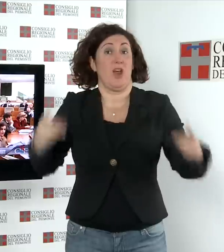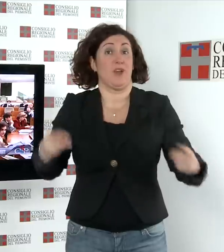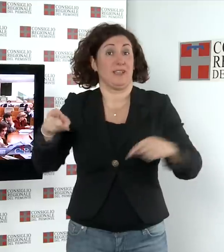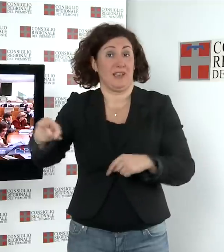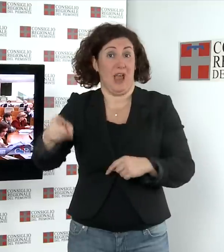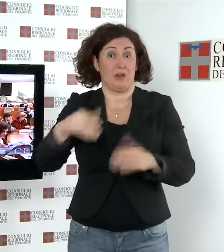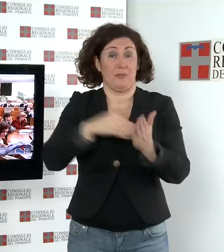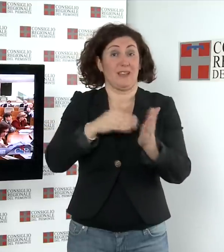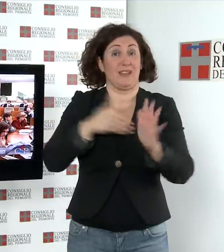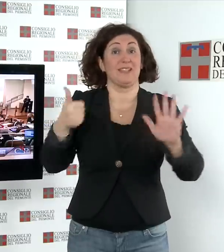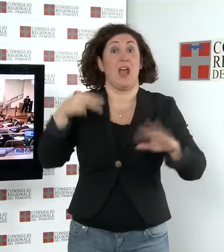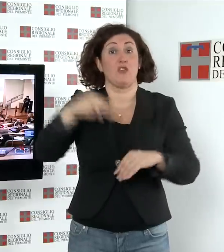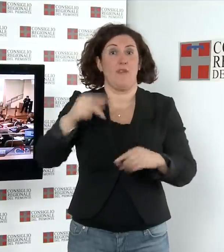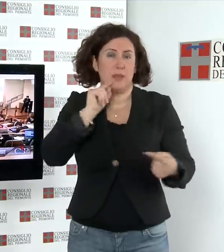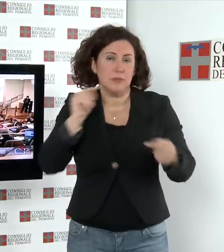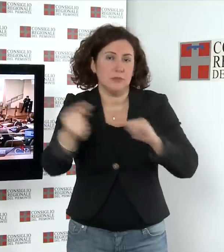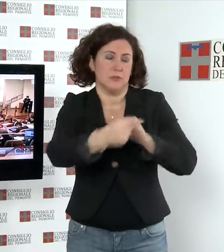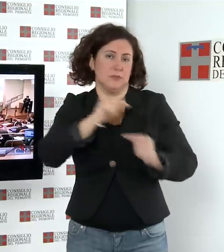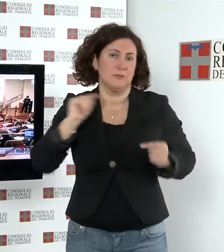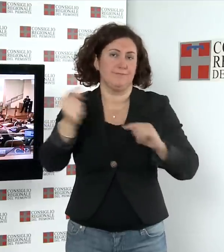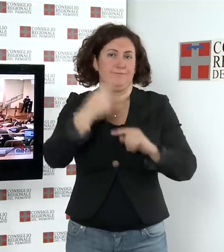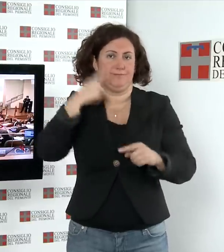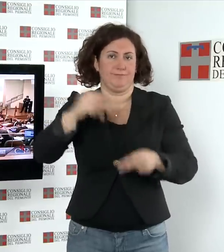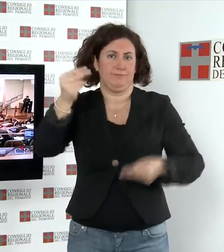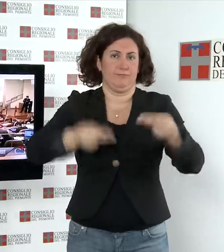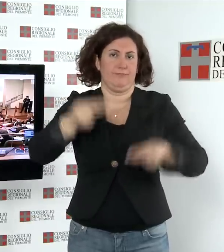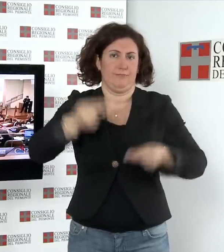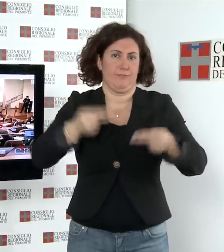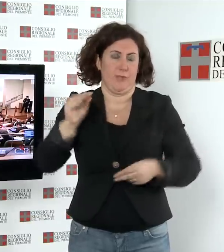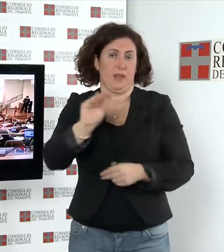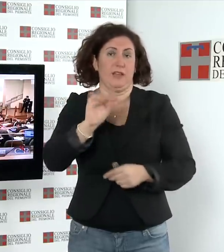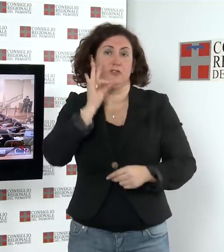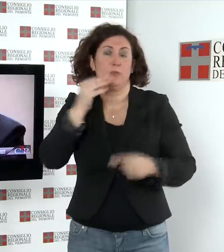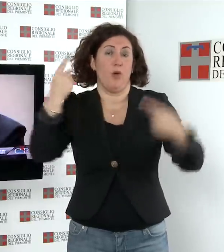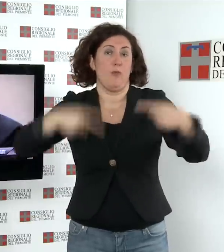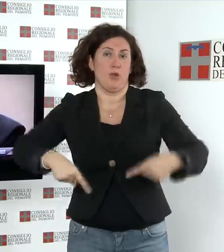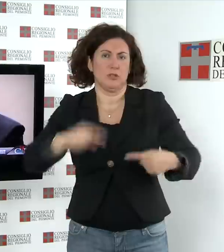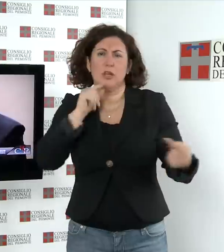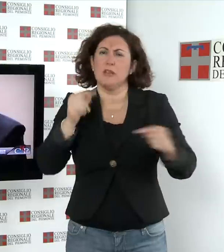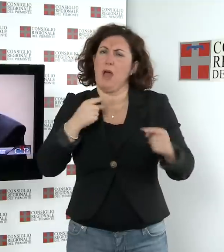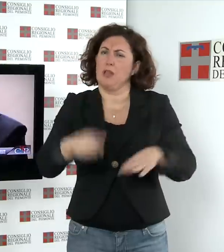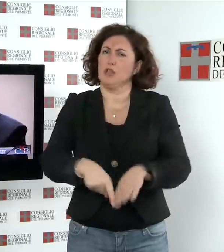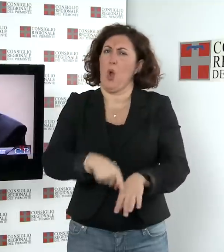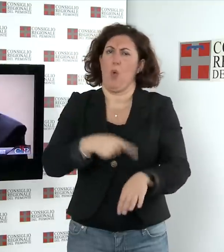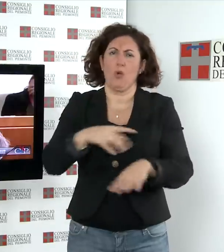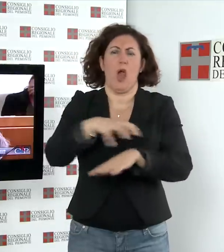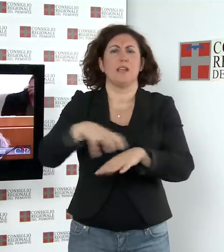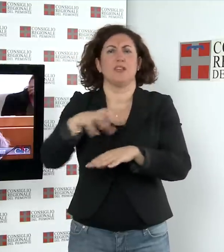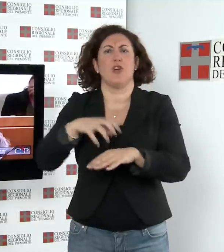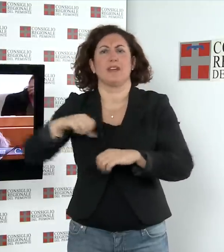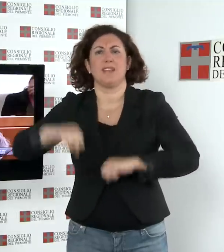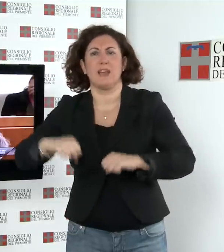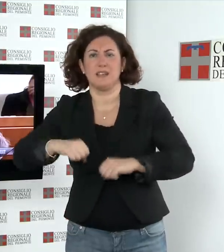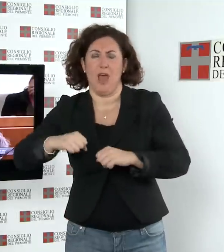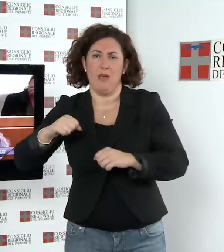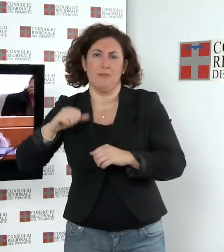svolto martedì 6 novembre su richiesta delle opposizioni Ampio il dibattito dopo gli interventi degli assessori alla Sanità Monferino e